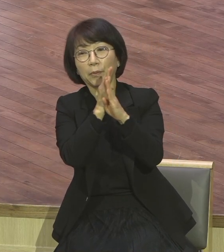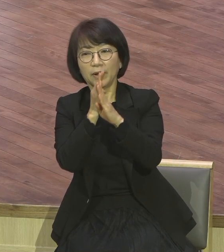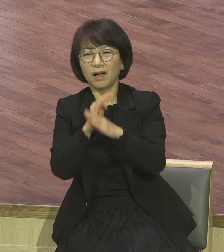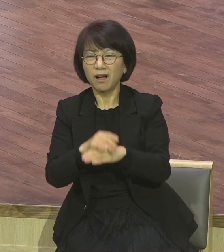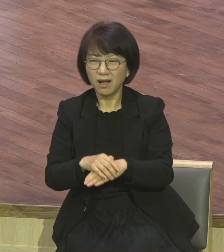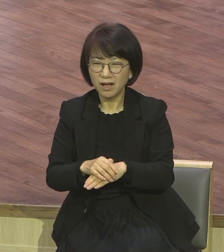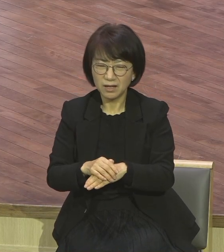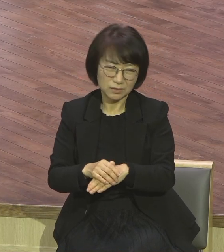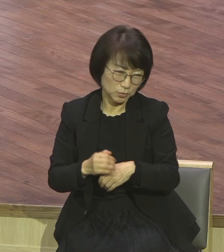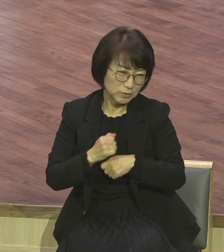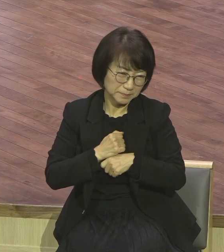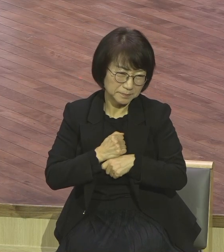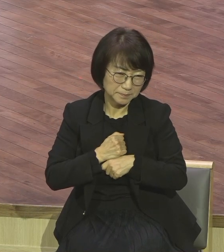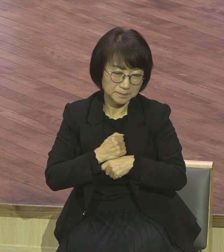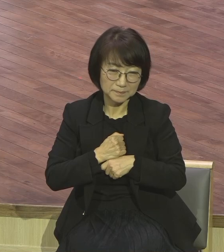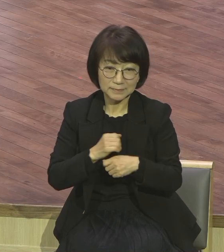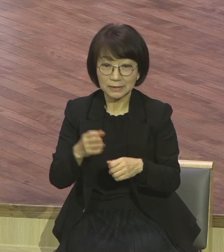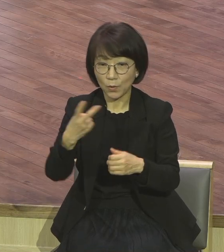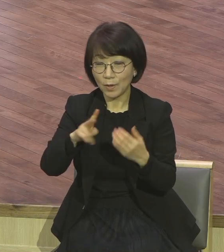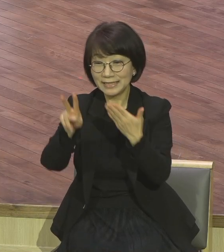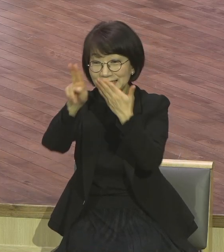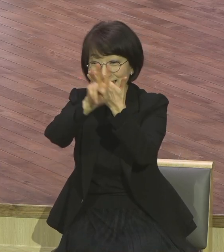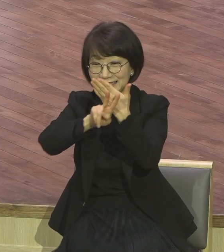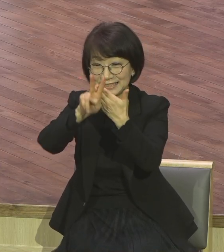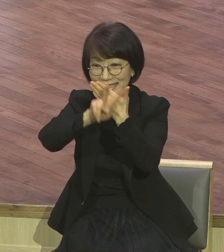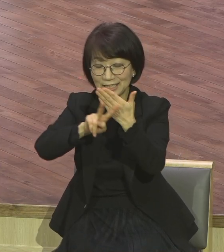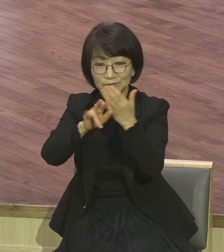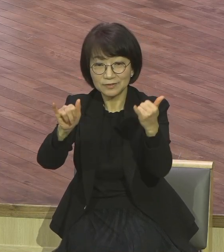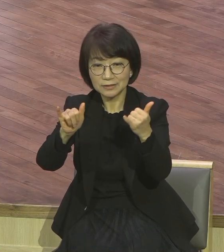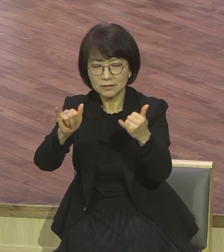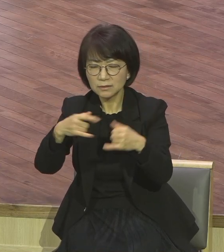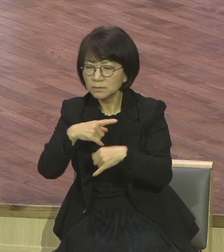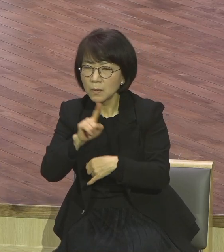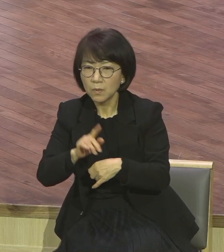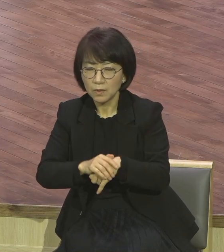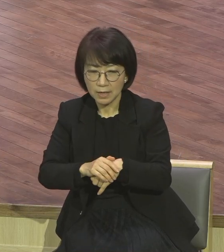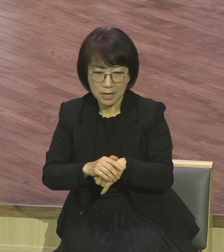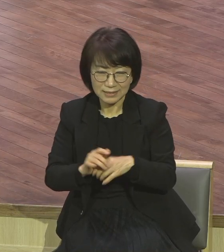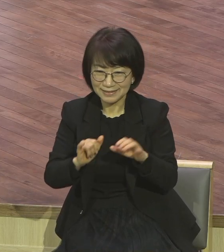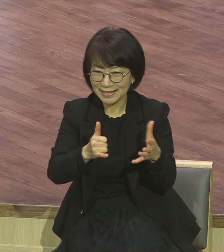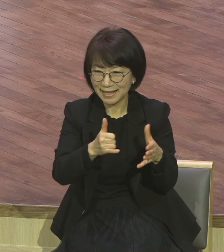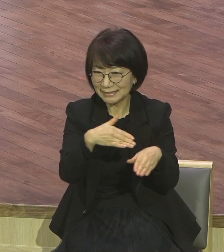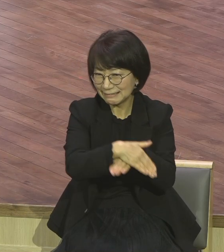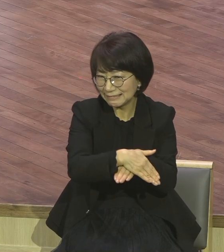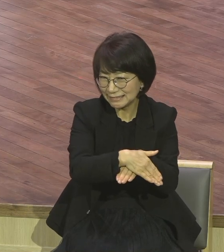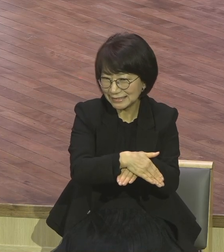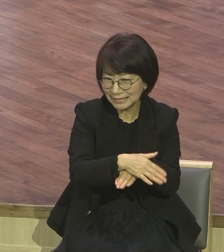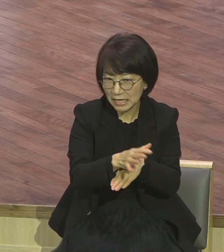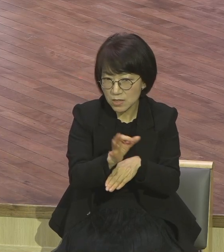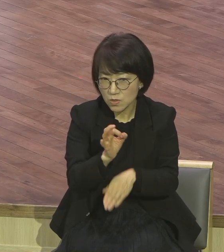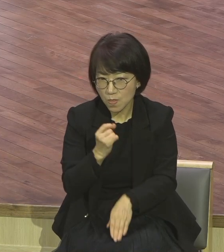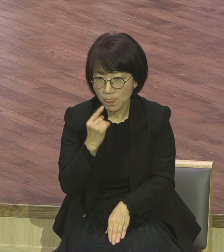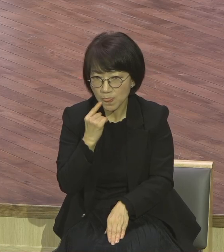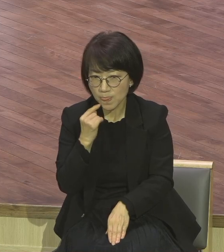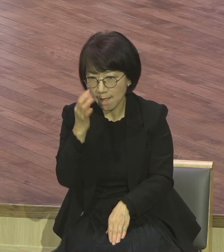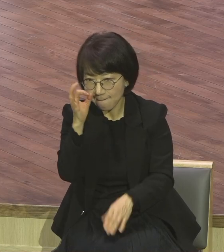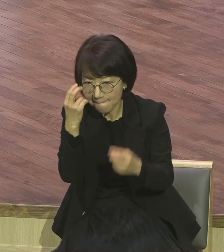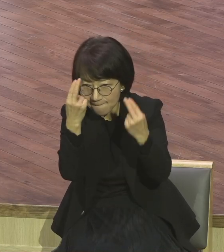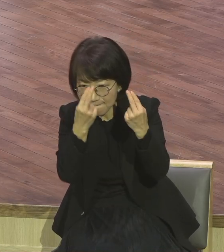거예요 사두견들의 누룩은 세속주의 물질주의 이겁니다 사두견들은 부활천사